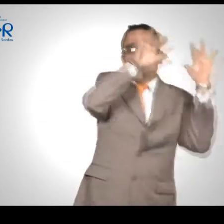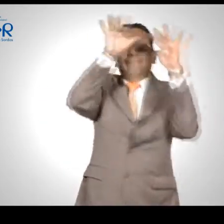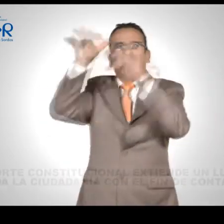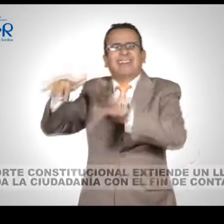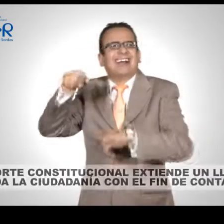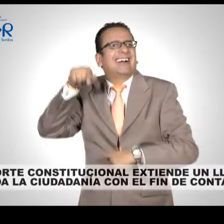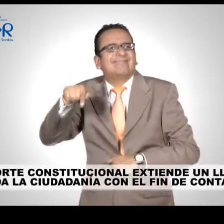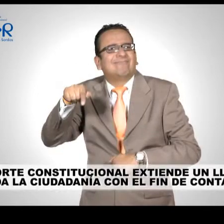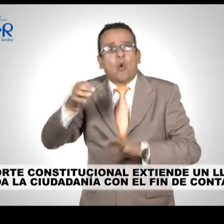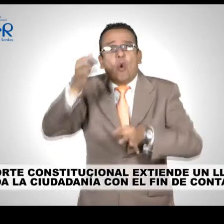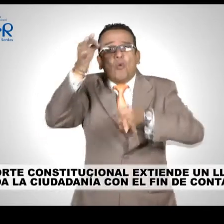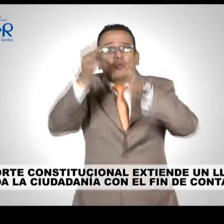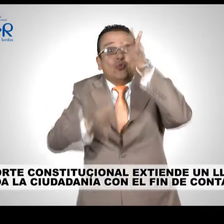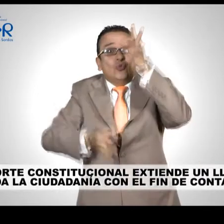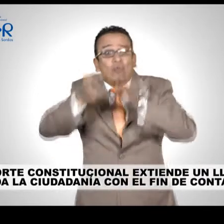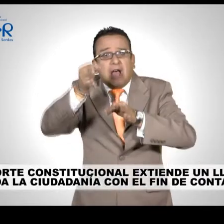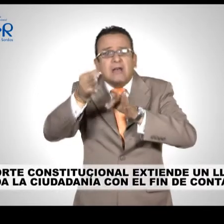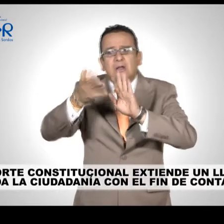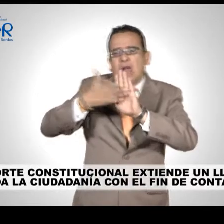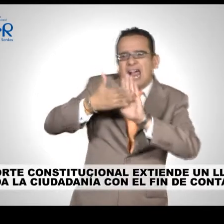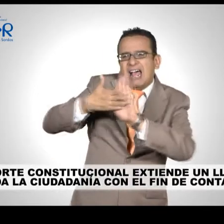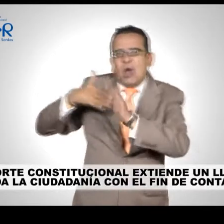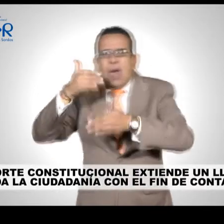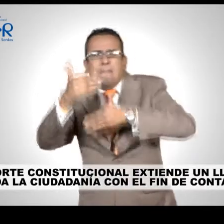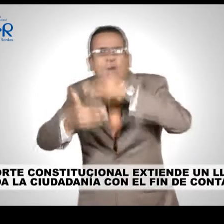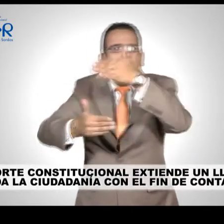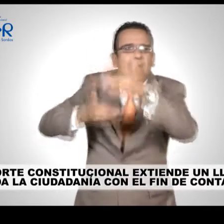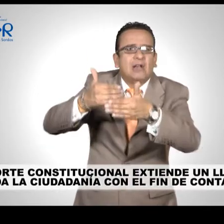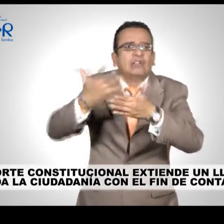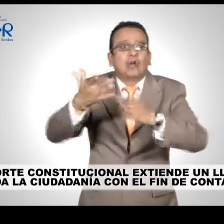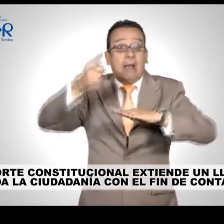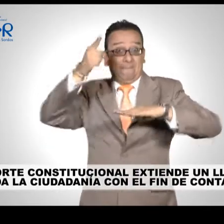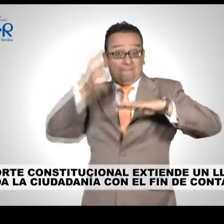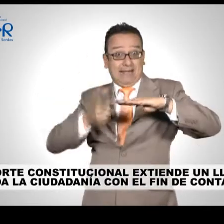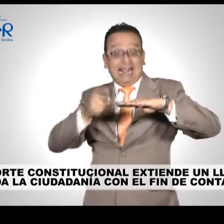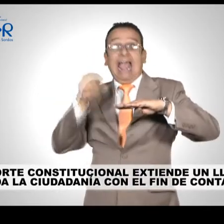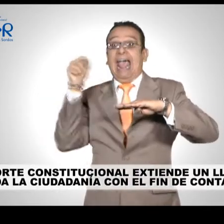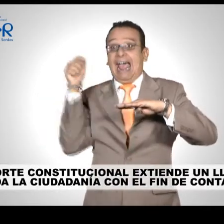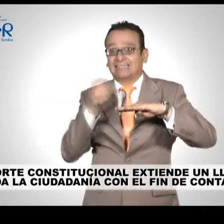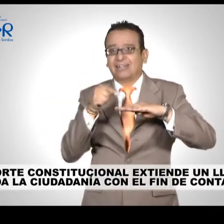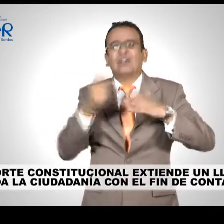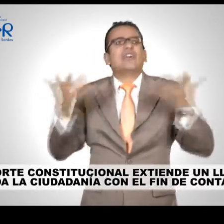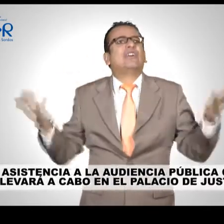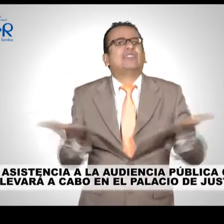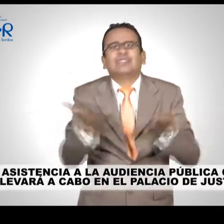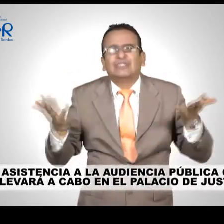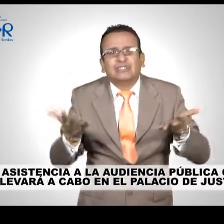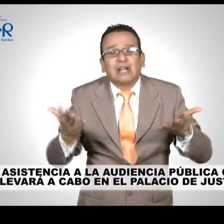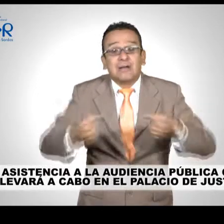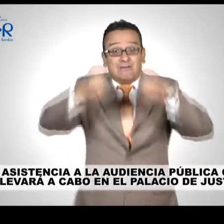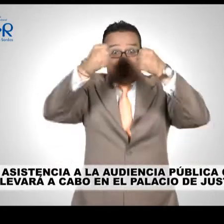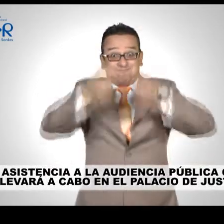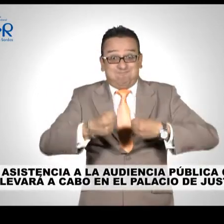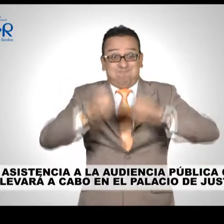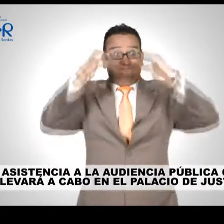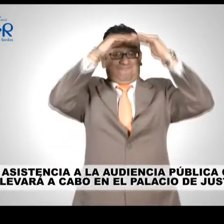La Corte Constitucional extiende un llamado a toda la ciudadanía con el fin de contar con su asistencia a la audiencia pública